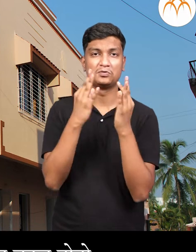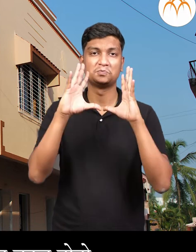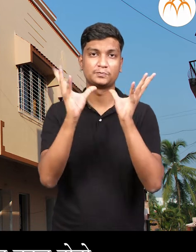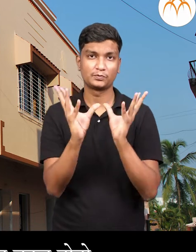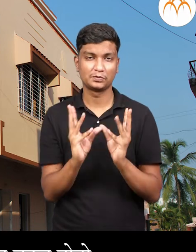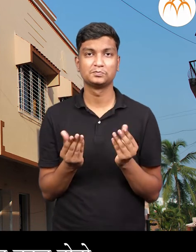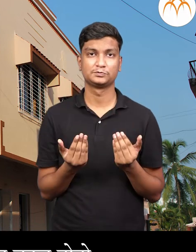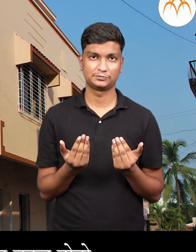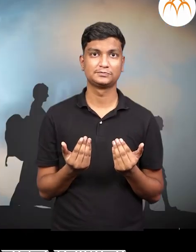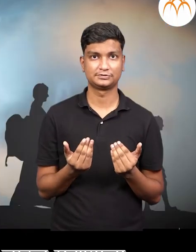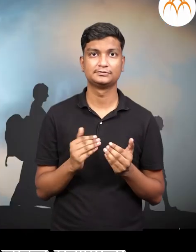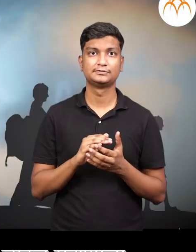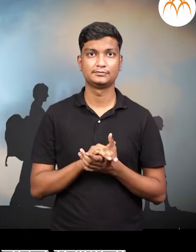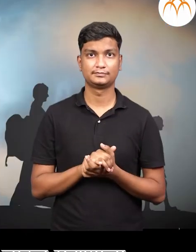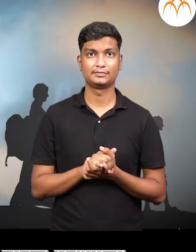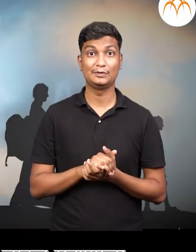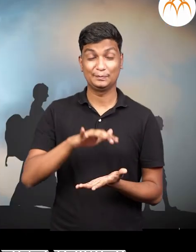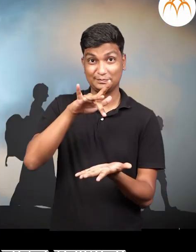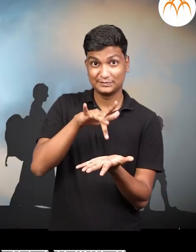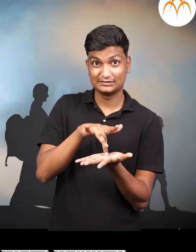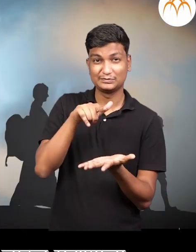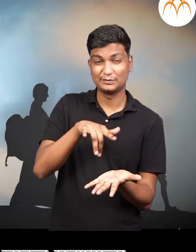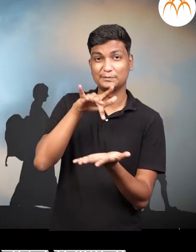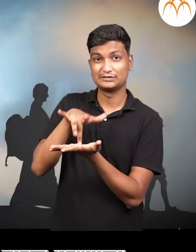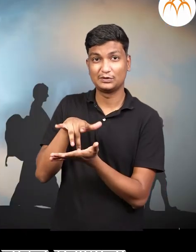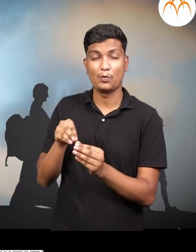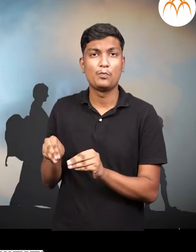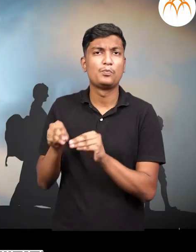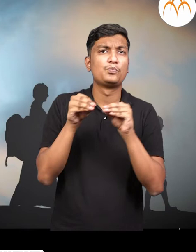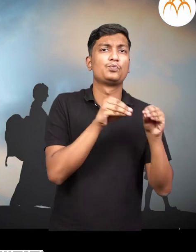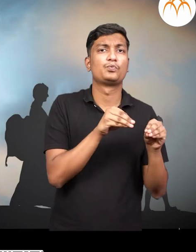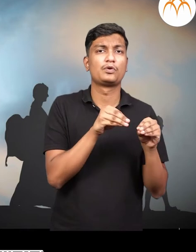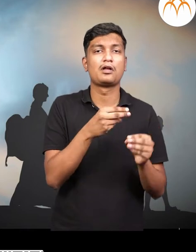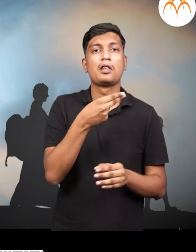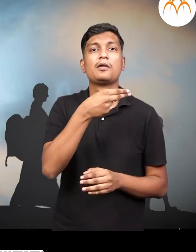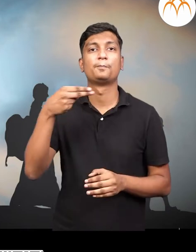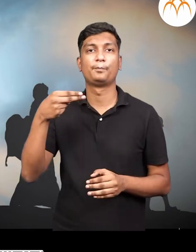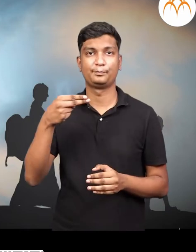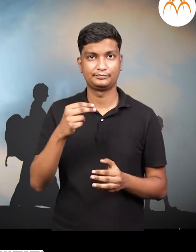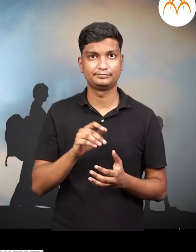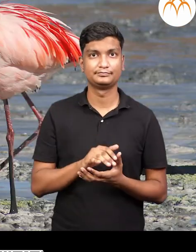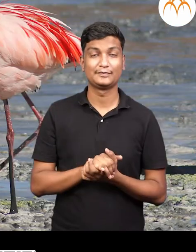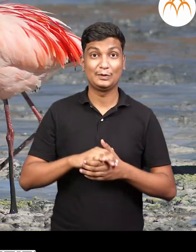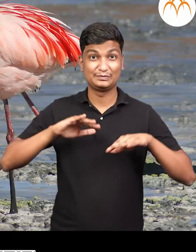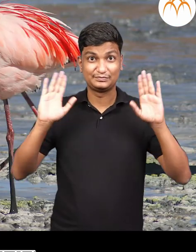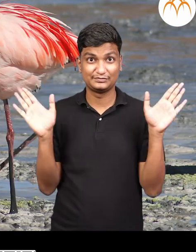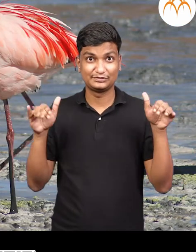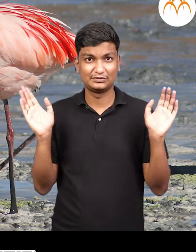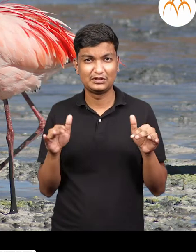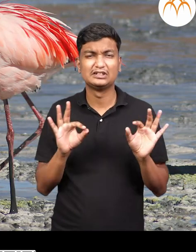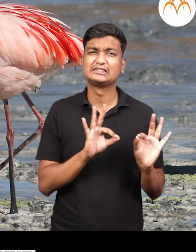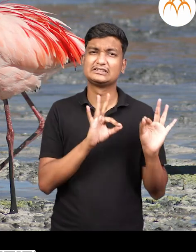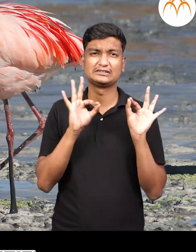बदल होतो। एका ठिकाना हुन, दुसरे ठिकानी जाऊन राणेला स्थलांतर करने असे मन्टात। पक्षी